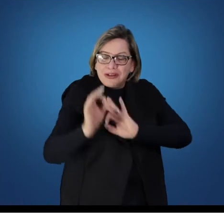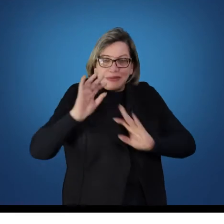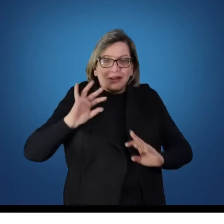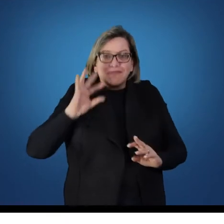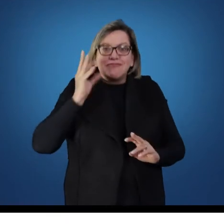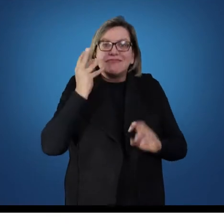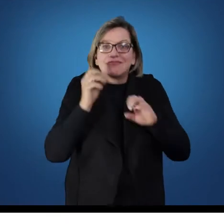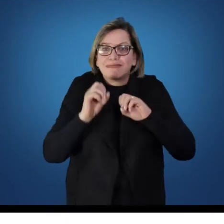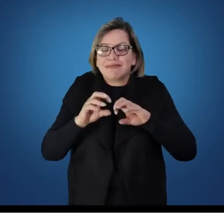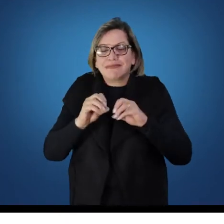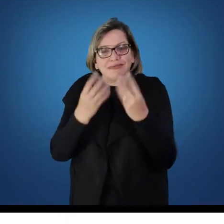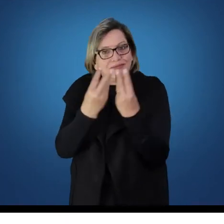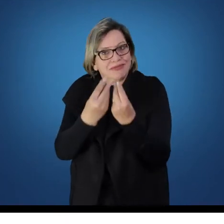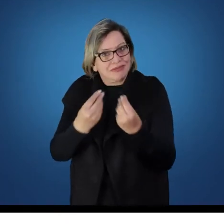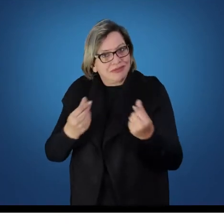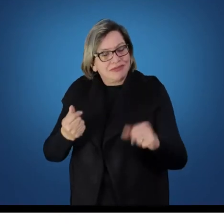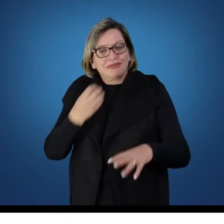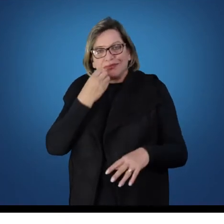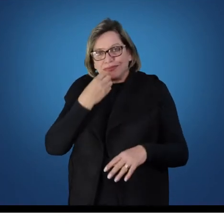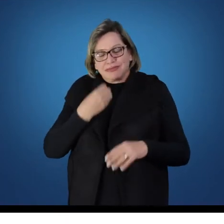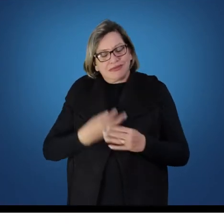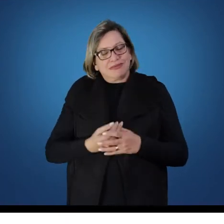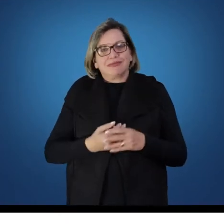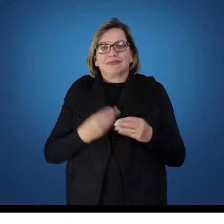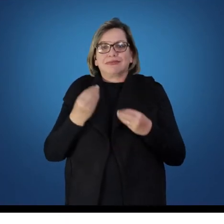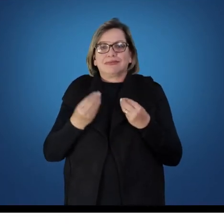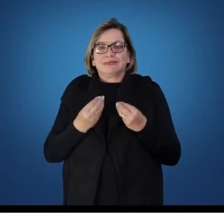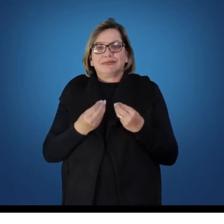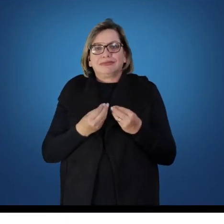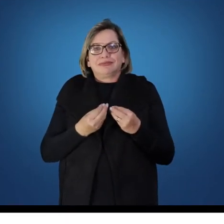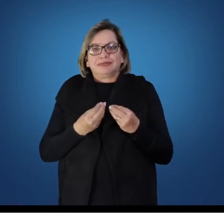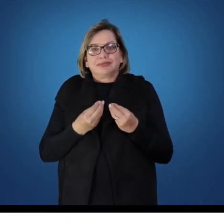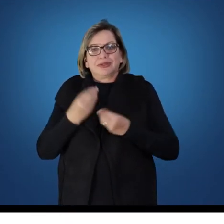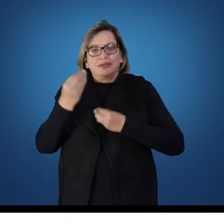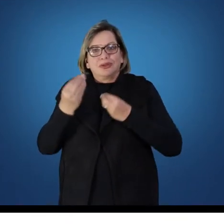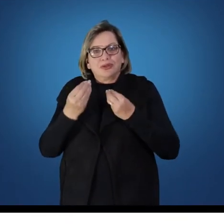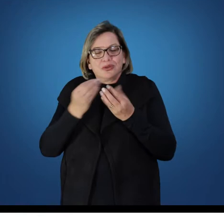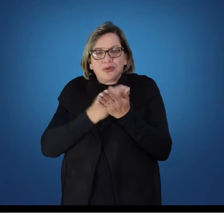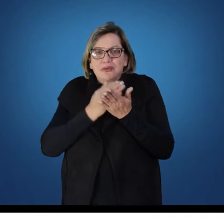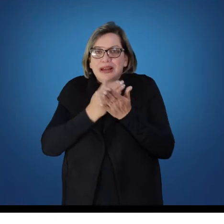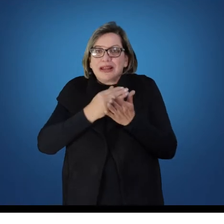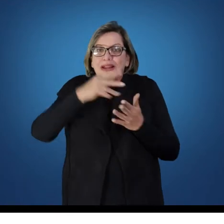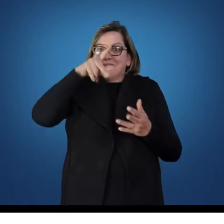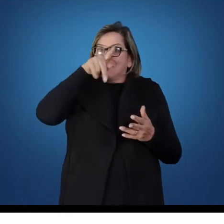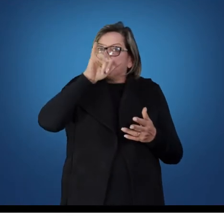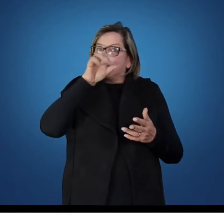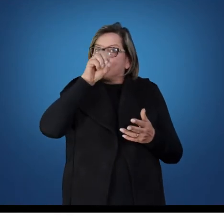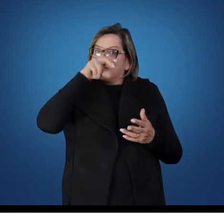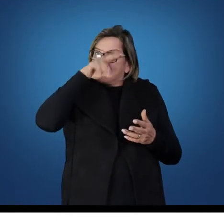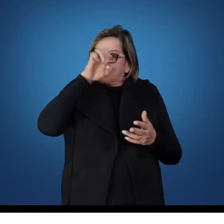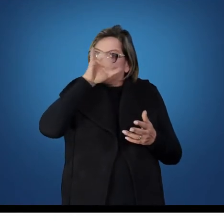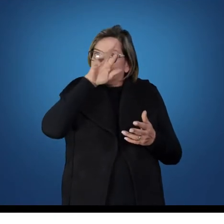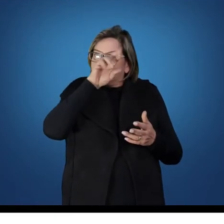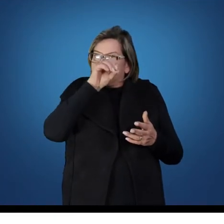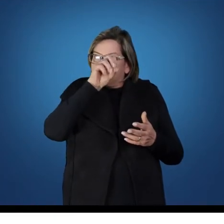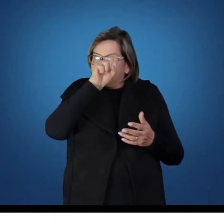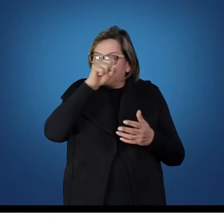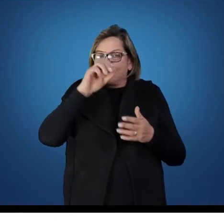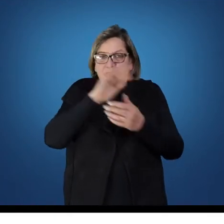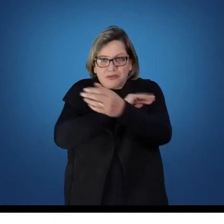que as pessoas tenham essa possibilidade de acesso. com o Manifesto dos Pioneiros, ganha-se força na própria Constituição